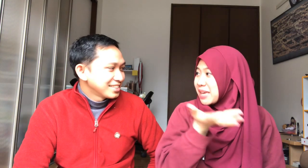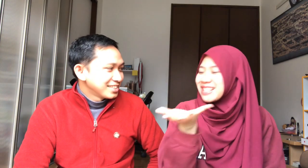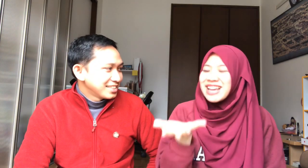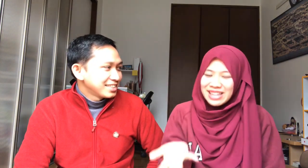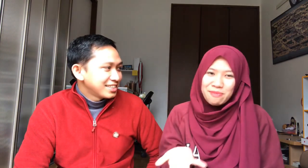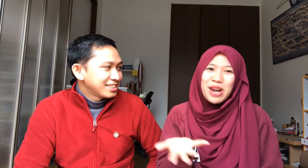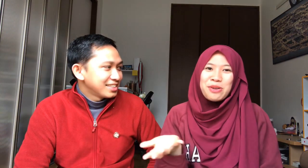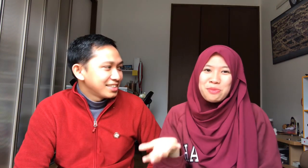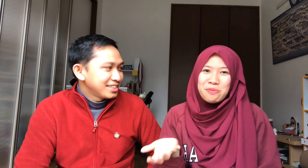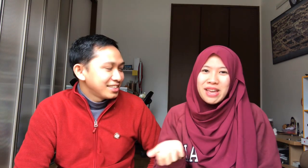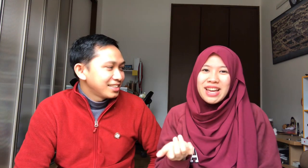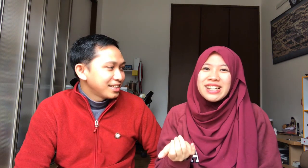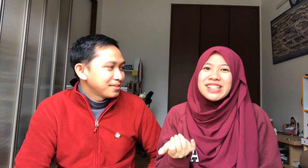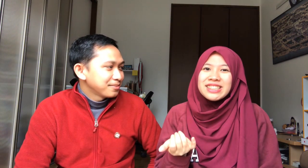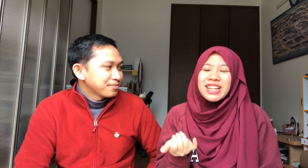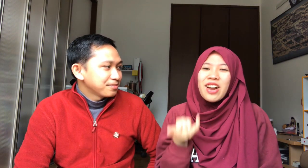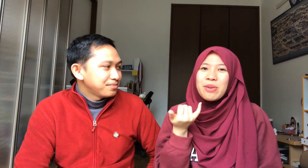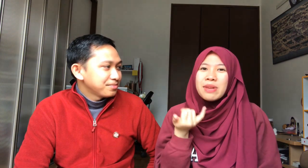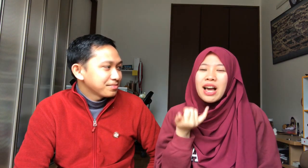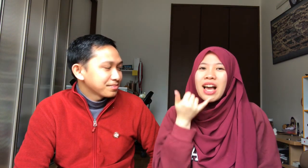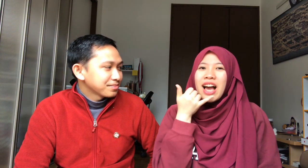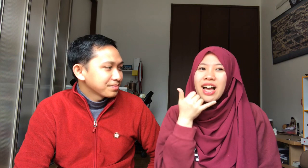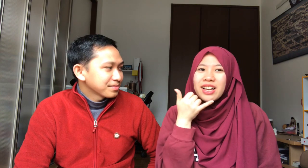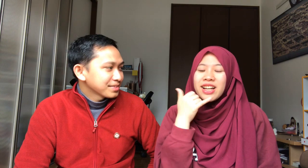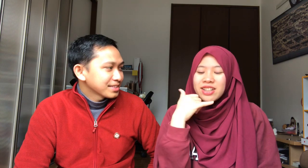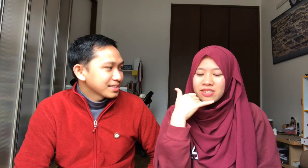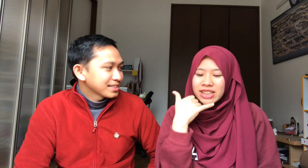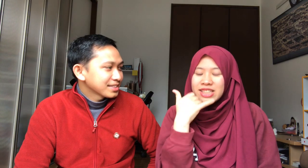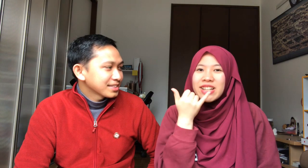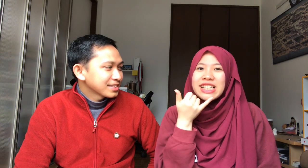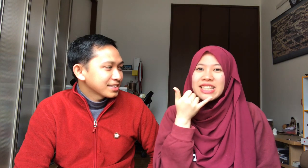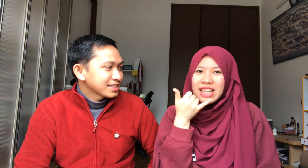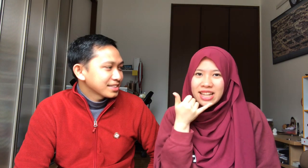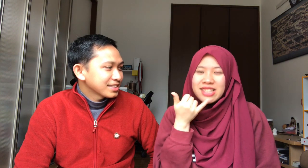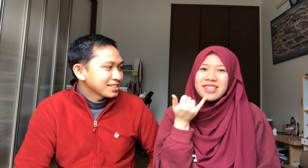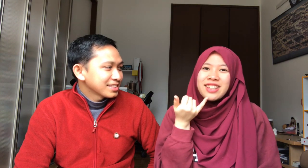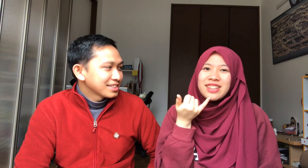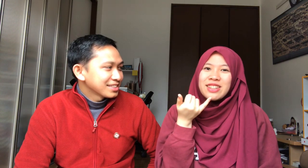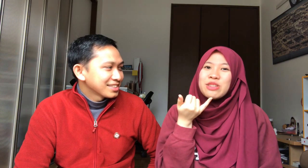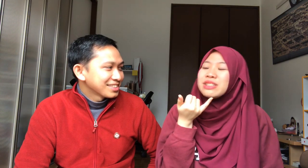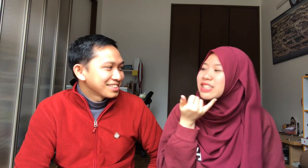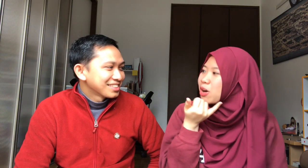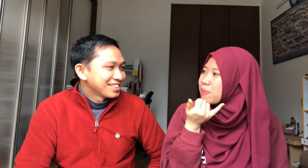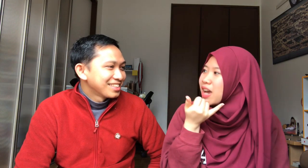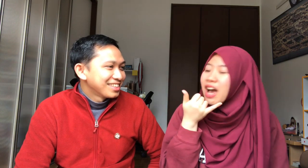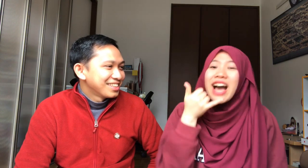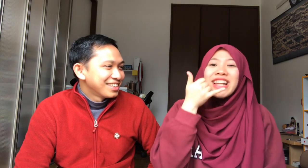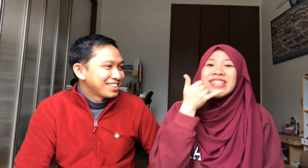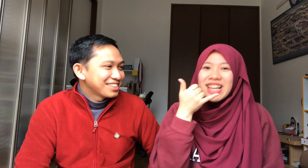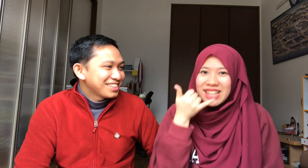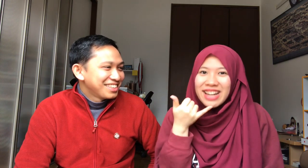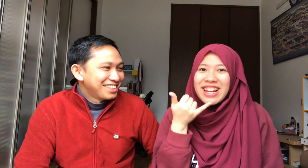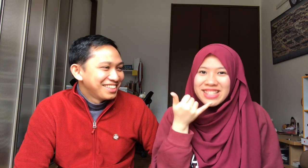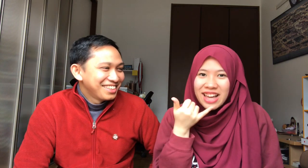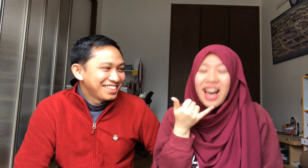Biasanya Pada umumnya Jadi kalau dibilang Watashiwa Disa des Terus dijawabnya Ah Risa sang des Ah